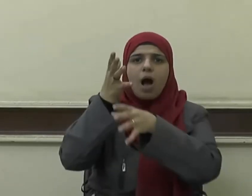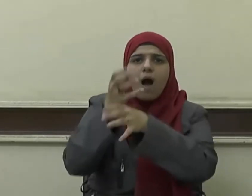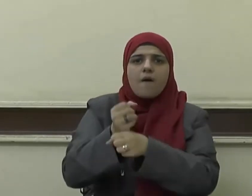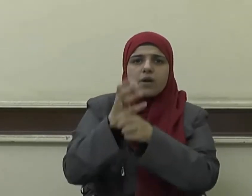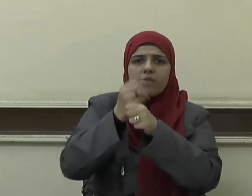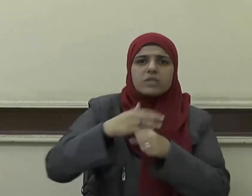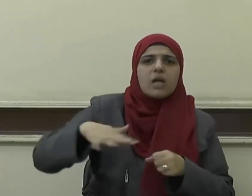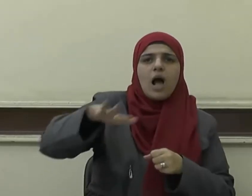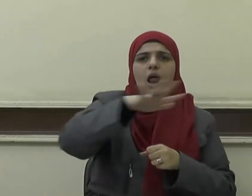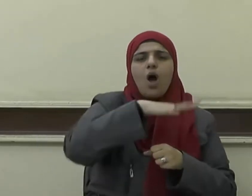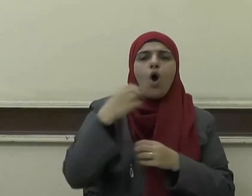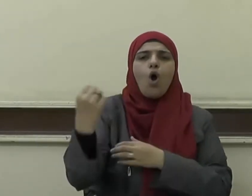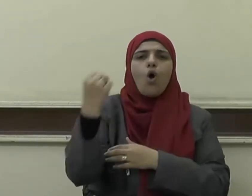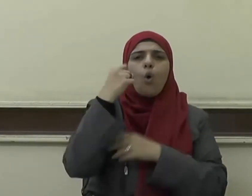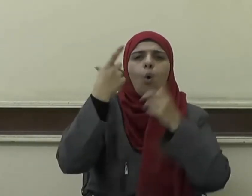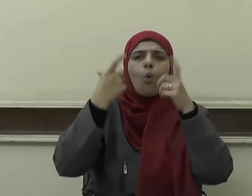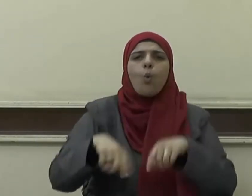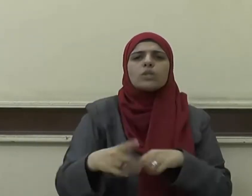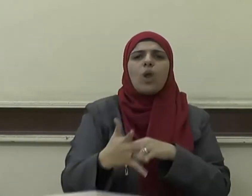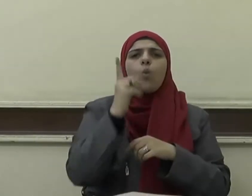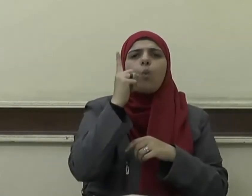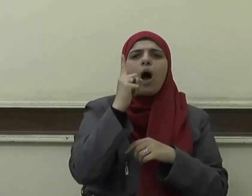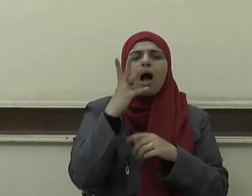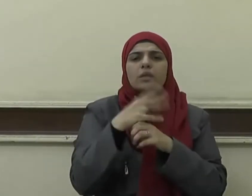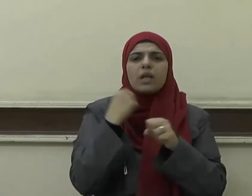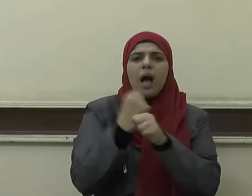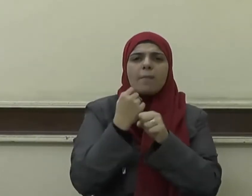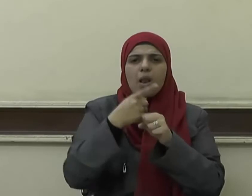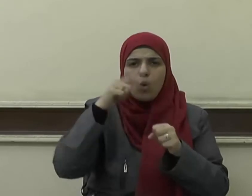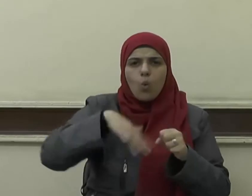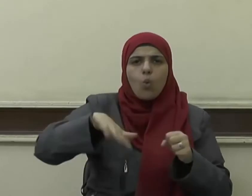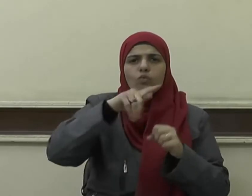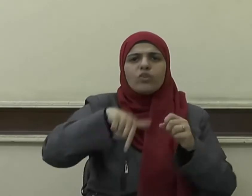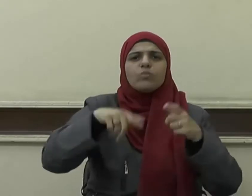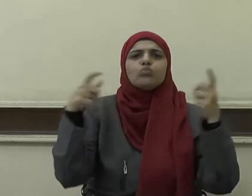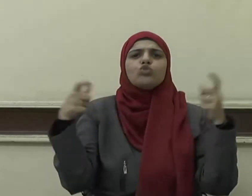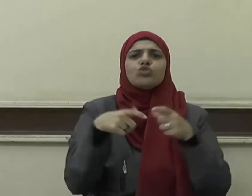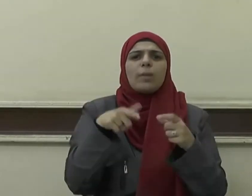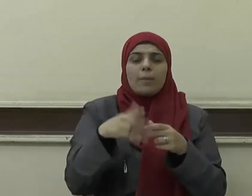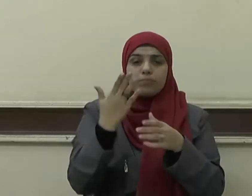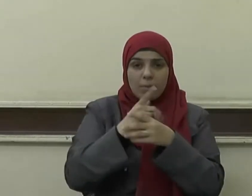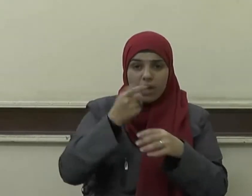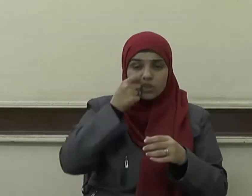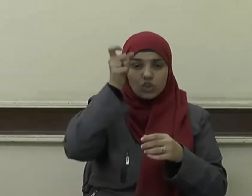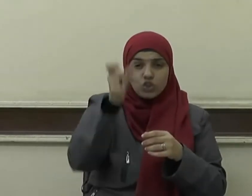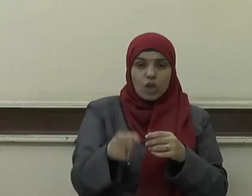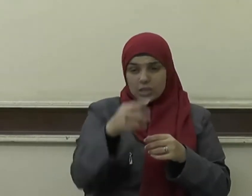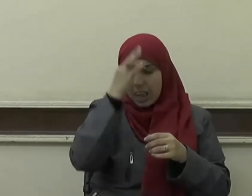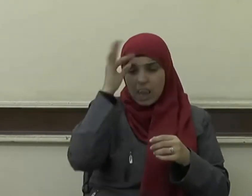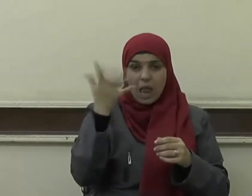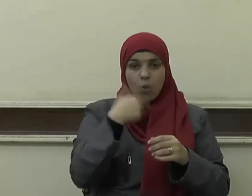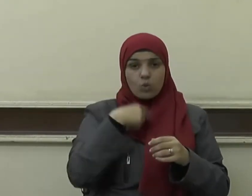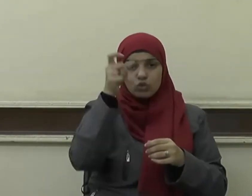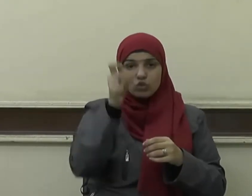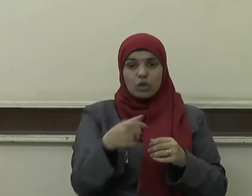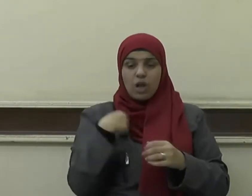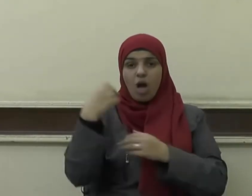وسلامة المجتمع لأن الفرد مهما كان قويا في مجتمع ضعيف فإنه يظل